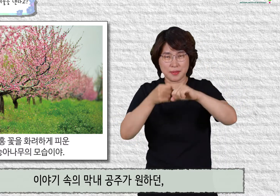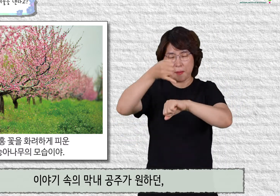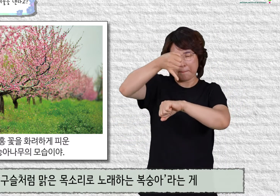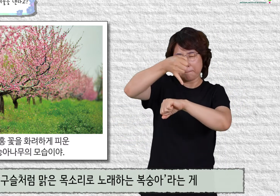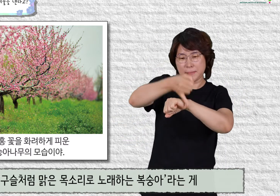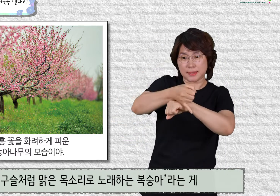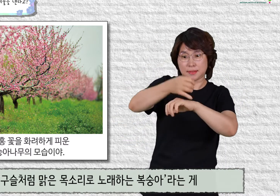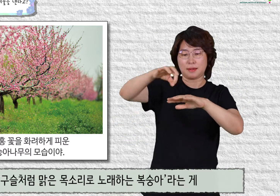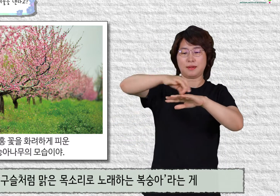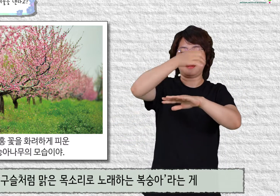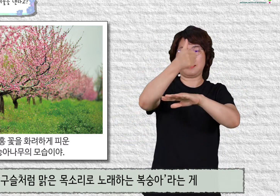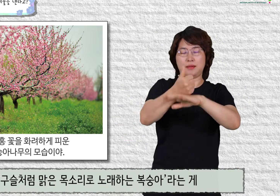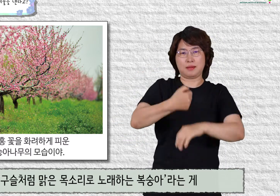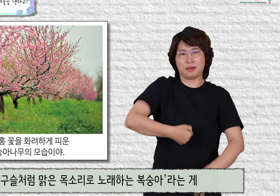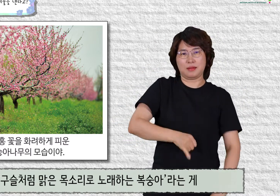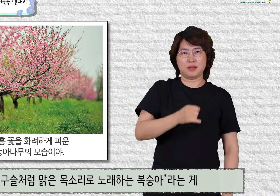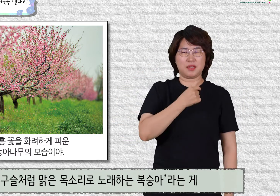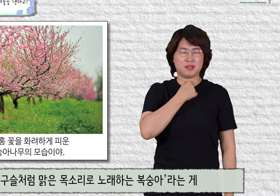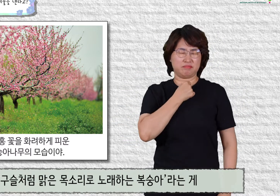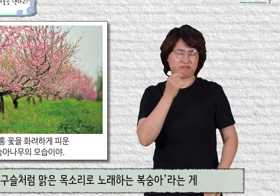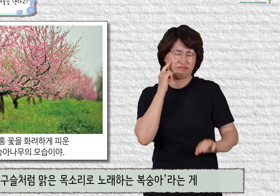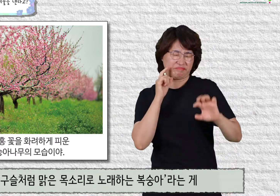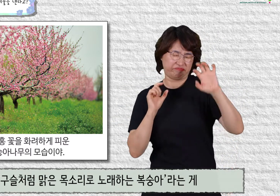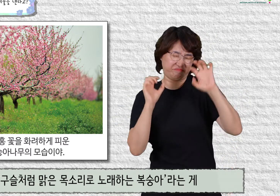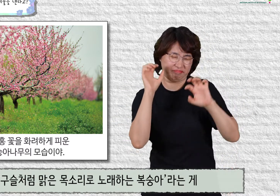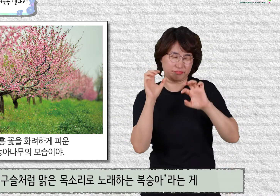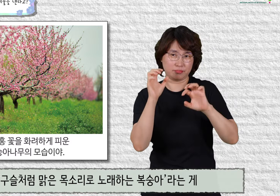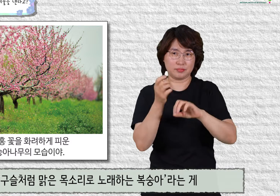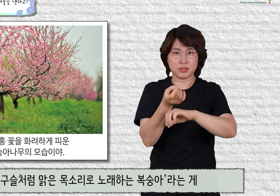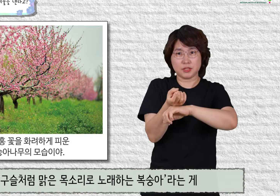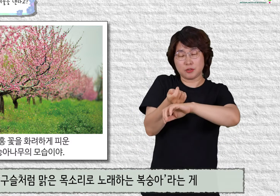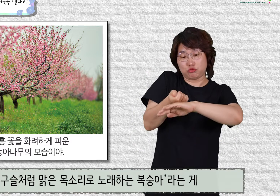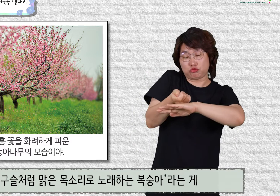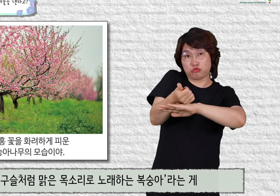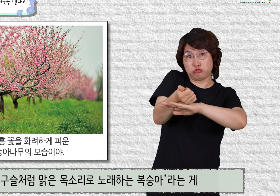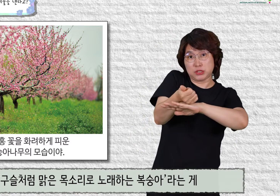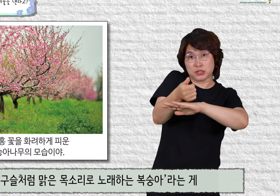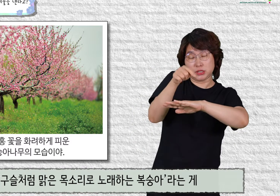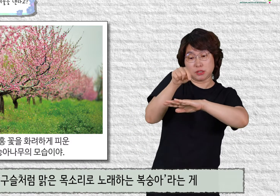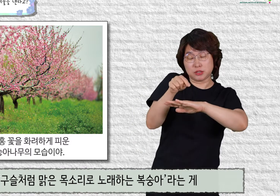복숭아 나무 잎은 곤충들을 유혹하는 분비물을 낸다고?